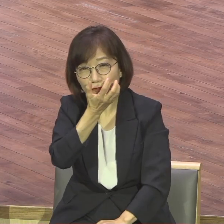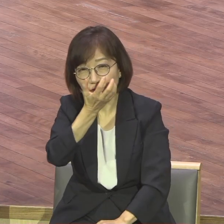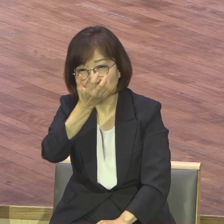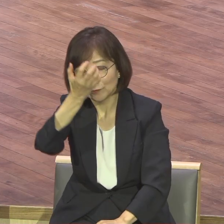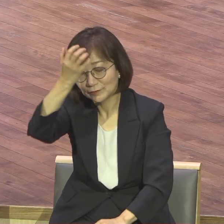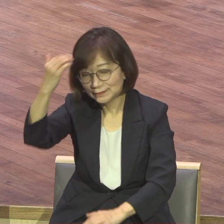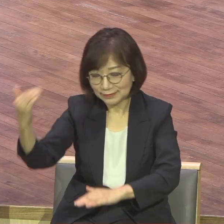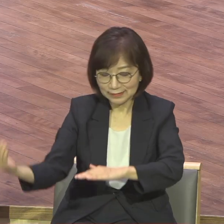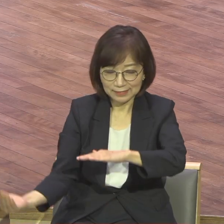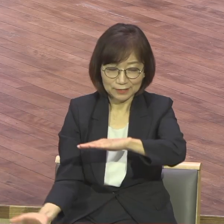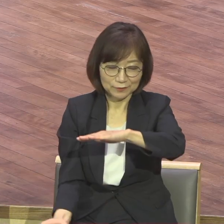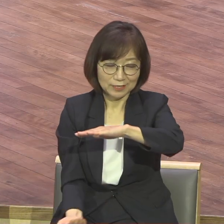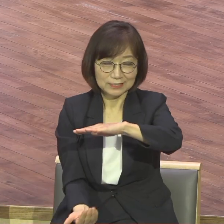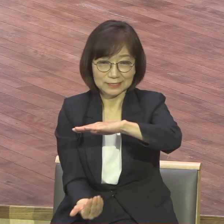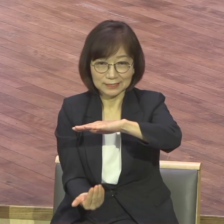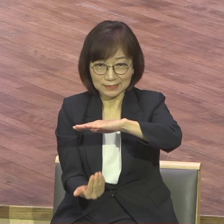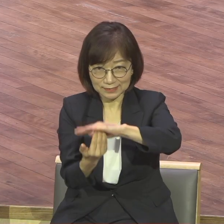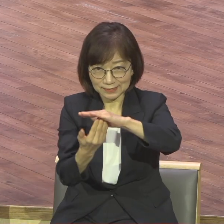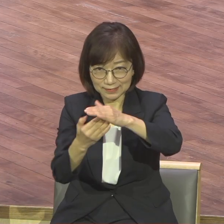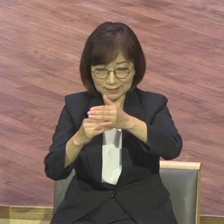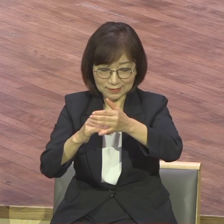사명복궁을 이루어지리라